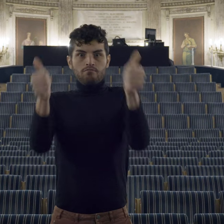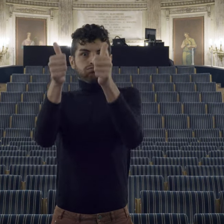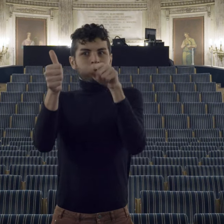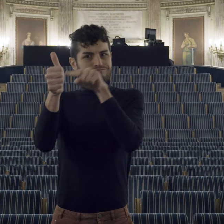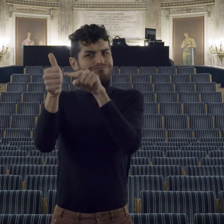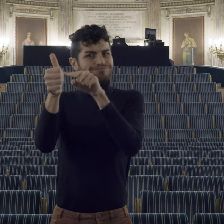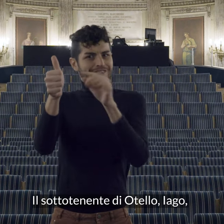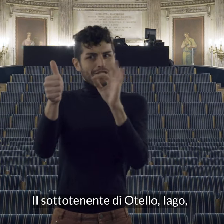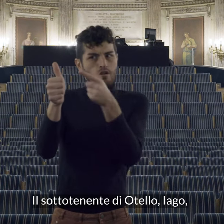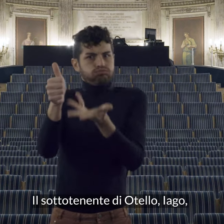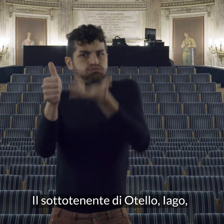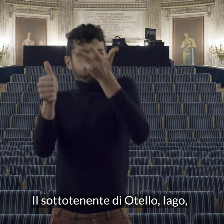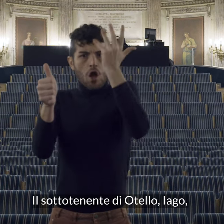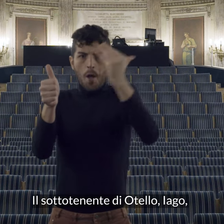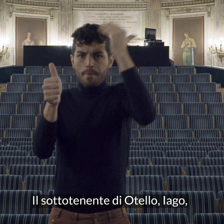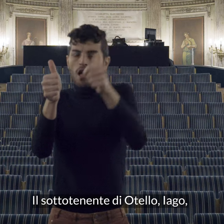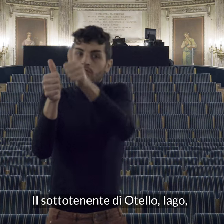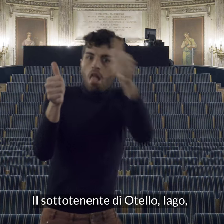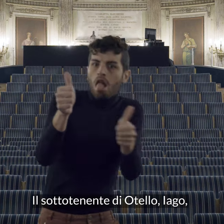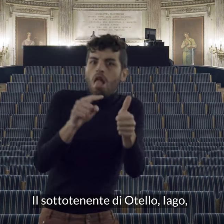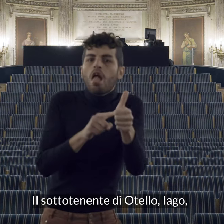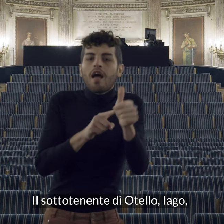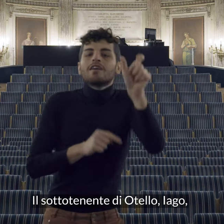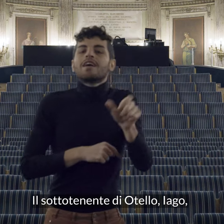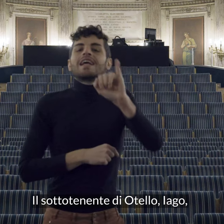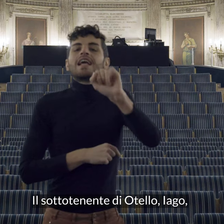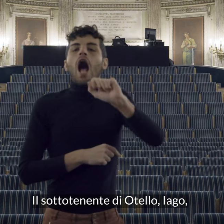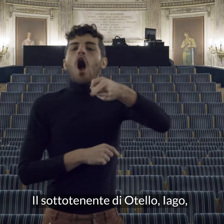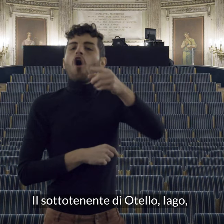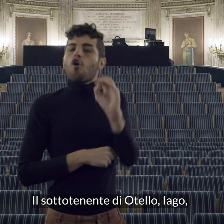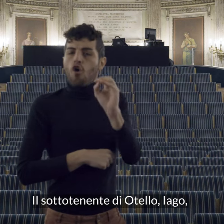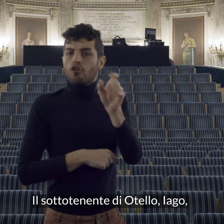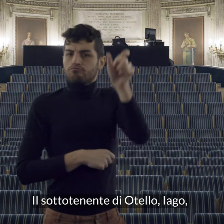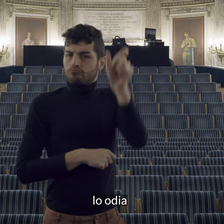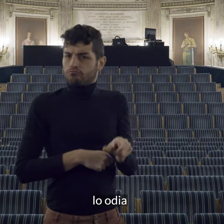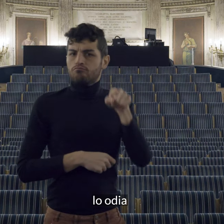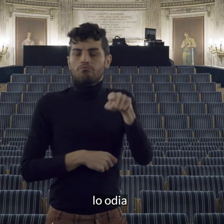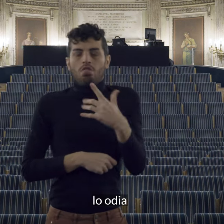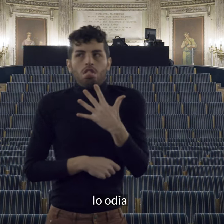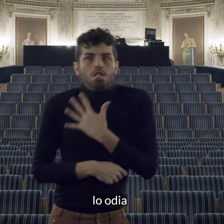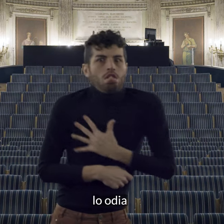il sottotenente di otello iago lo odia